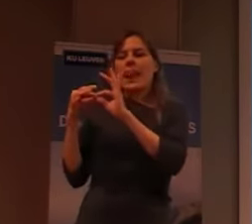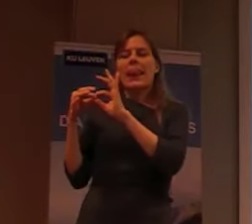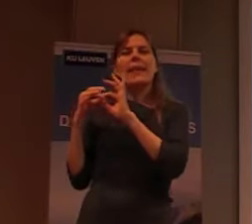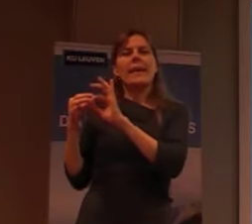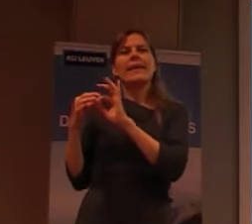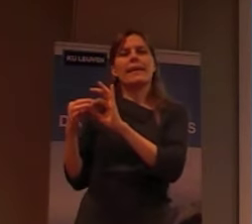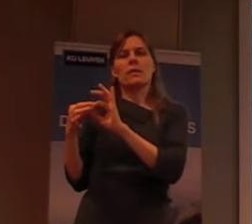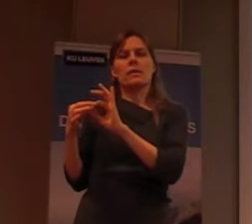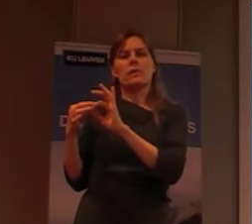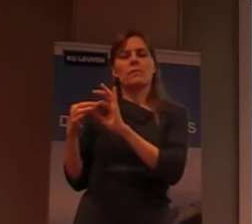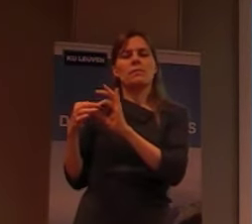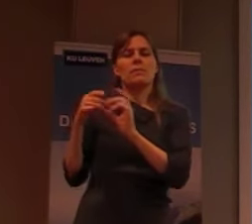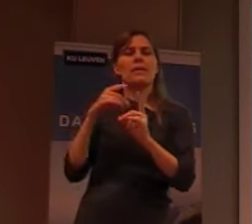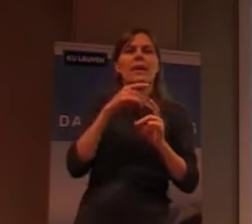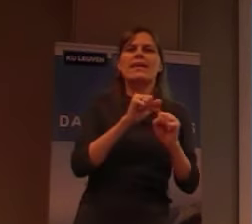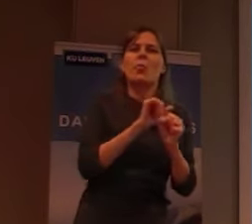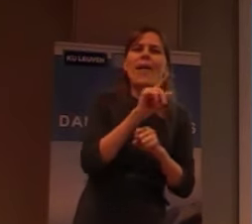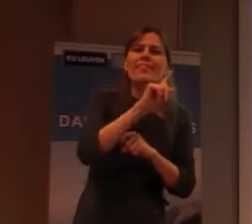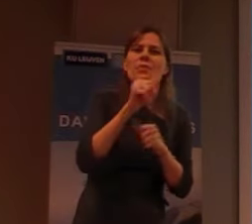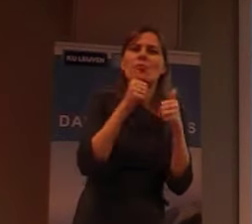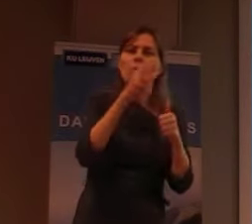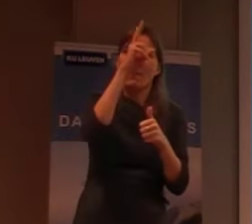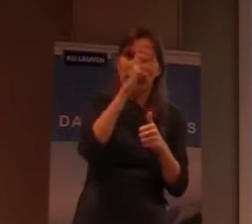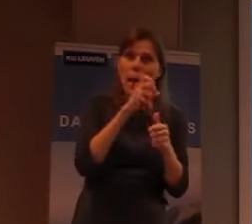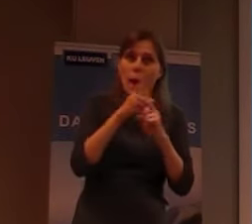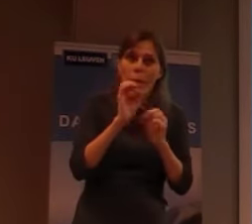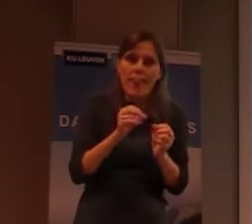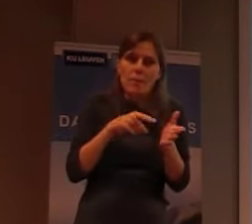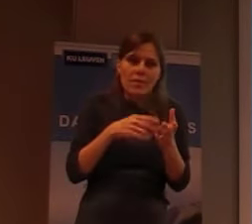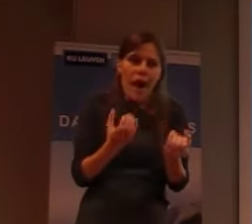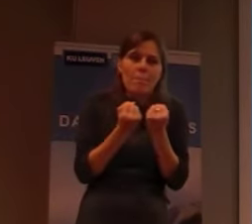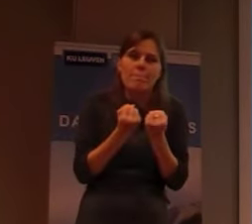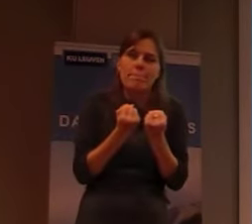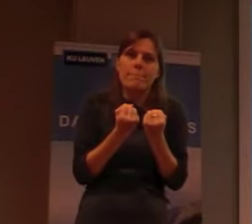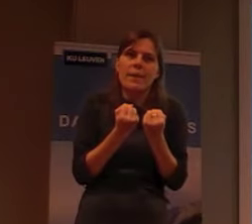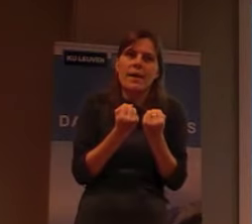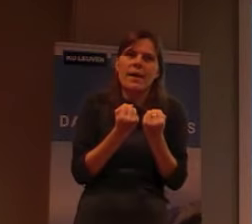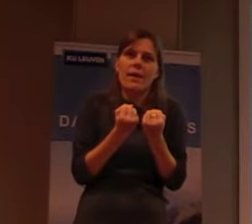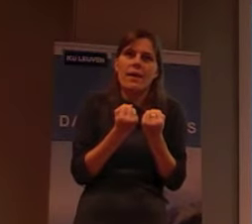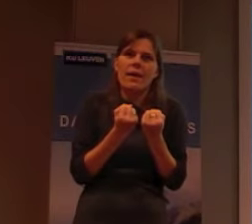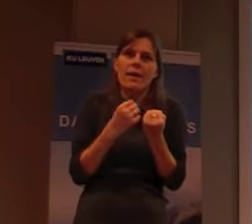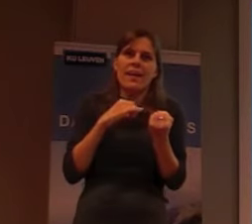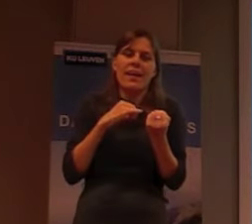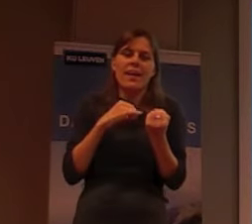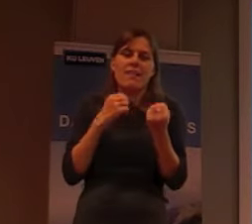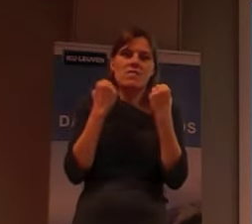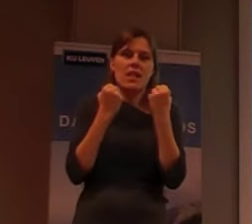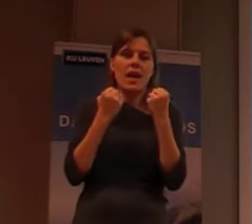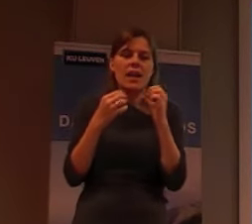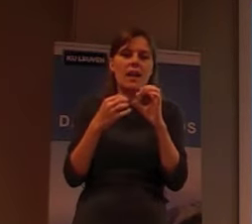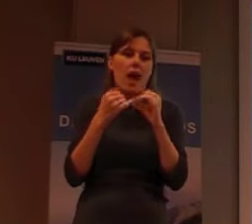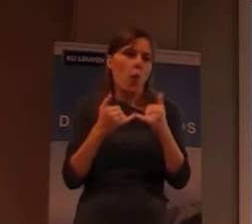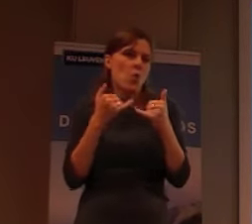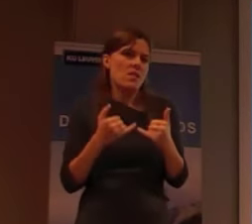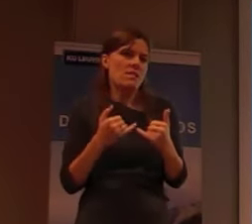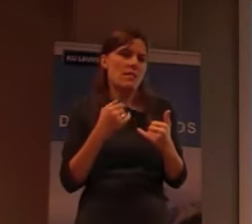iets niet goed begrijpen, maar toch iets moeten doen, is heel sterk aanwezig. Dus, men begreep de ziekte niet goed,